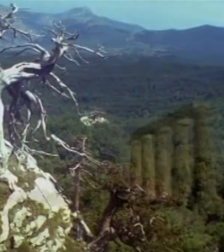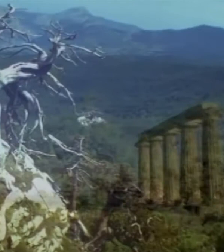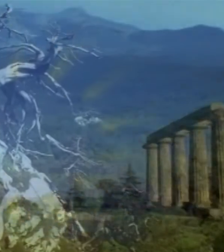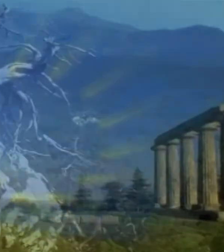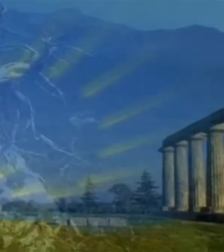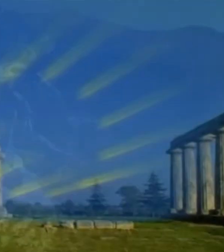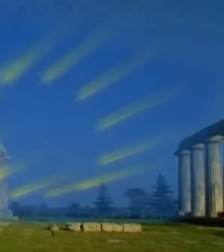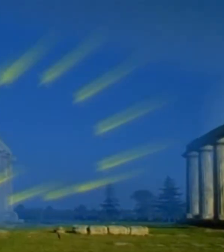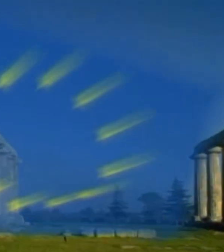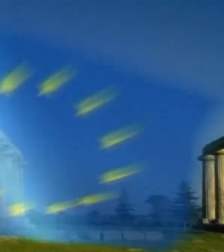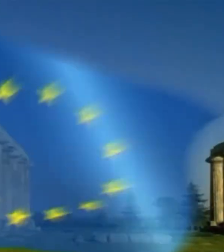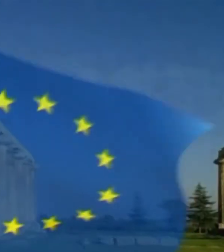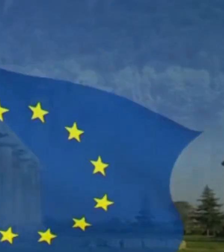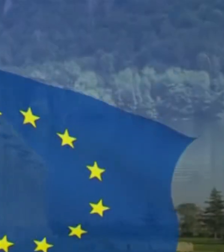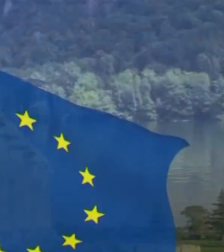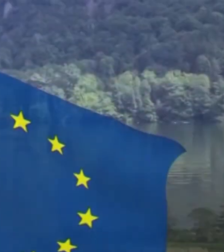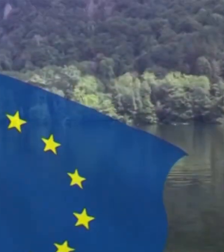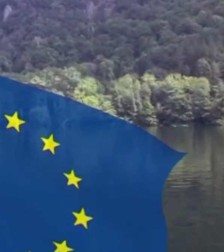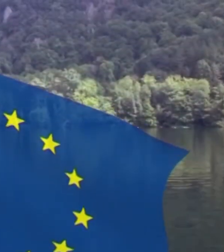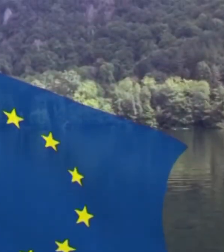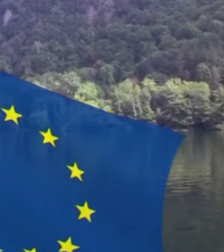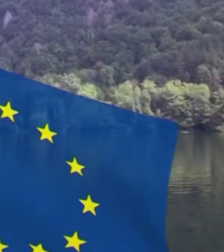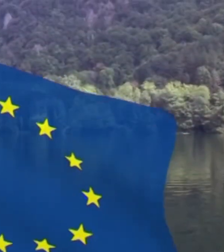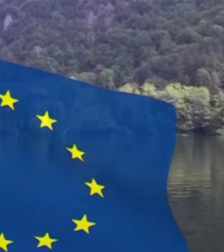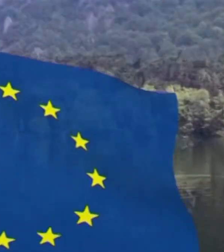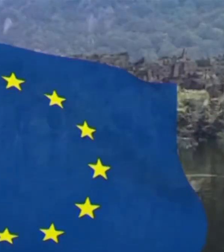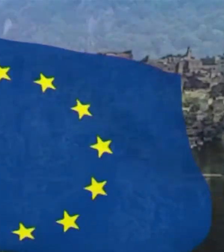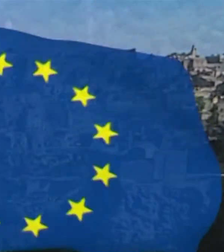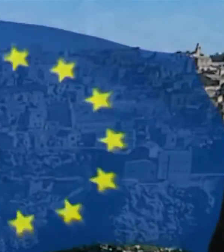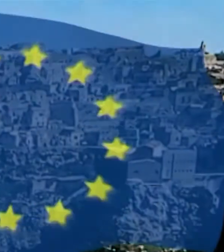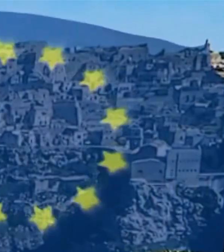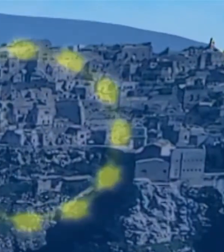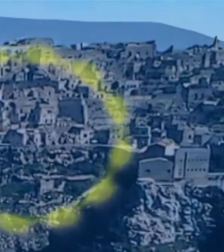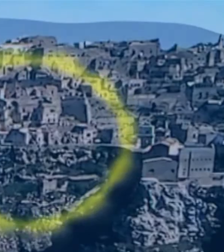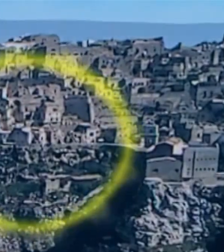a tutti. Grazie a